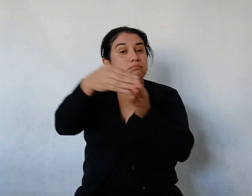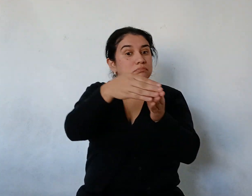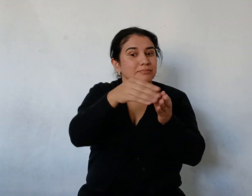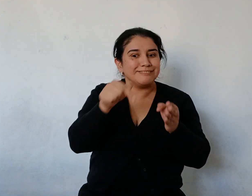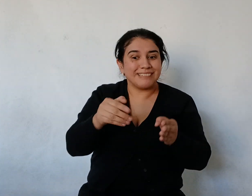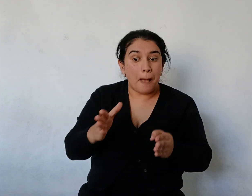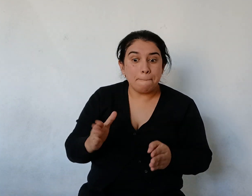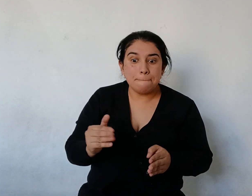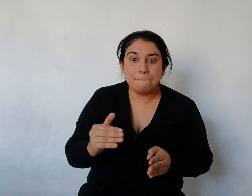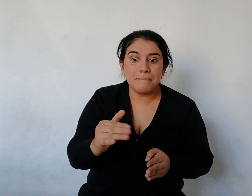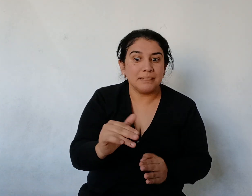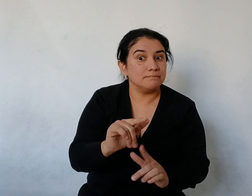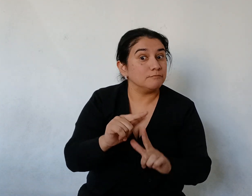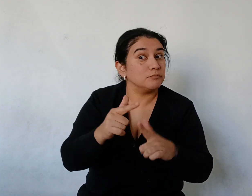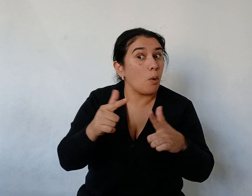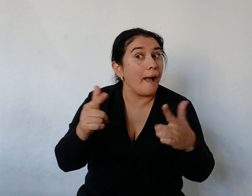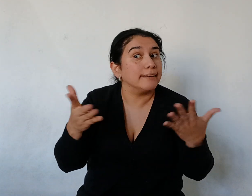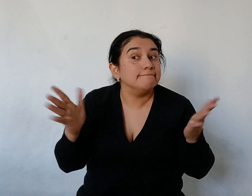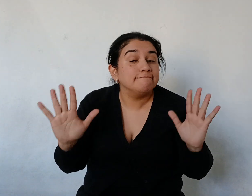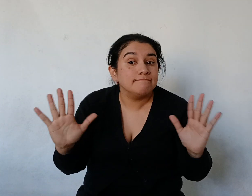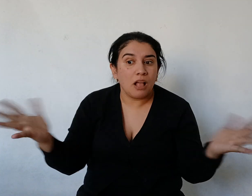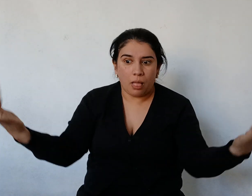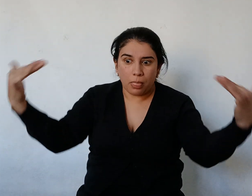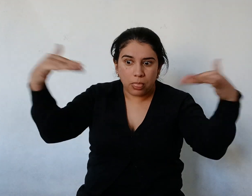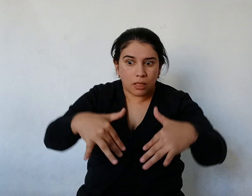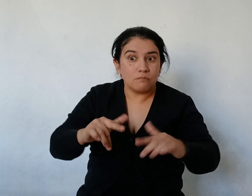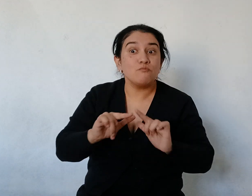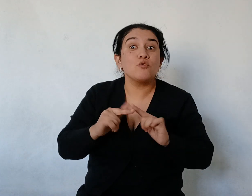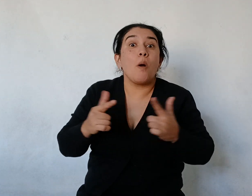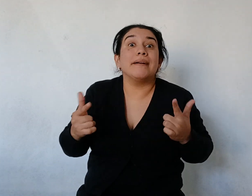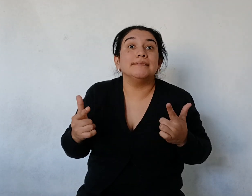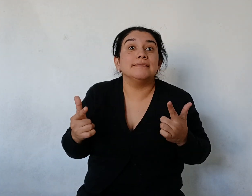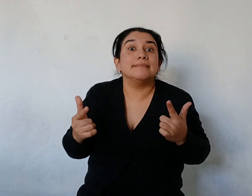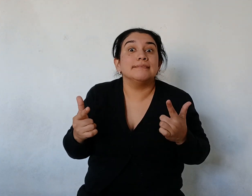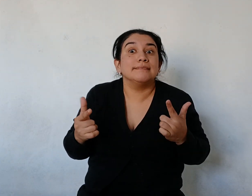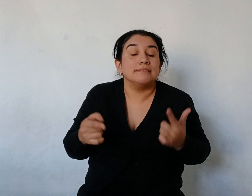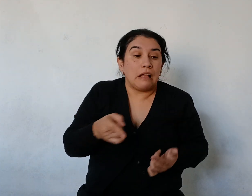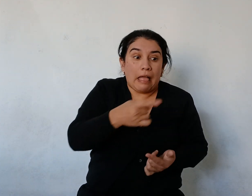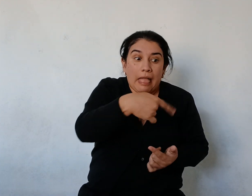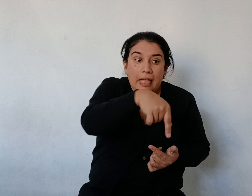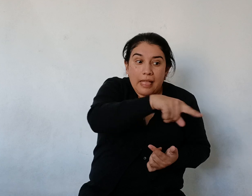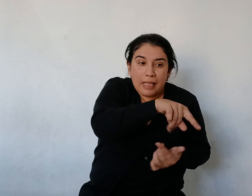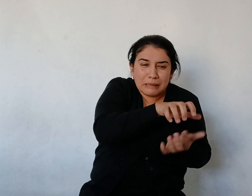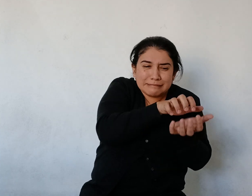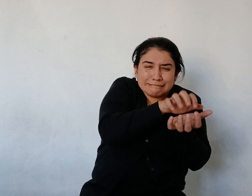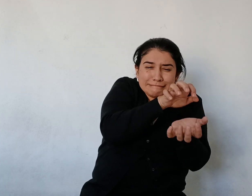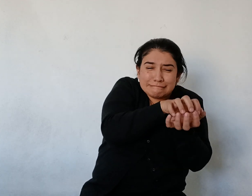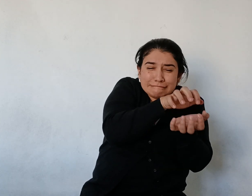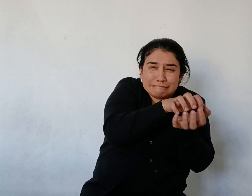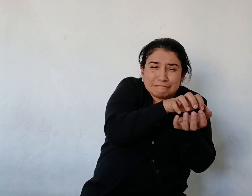Porque los yacarés chiquitos Se quejaban de hambre El viejo yacaré dijo entonces